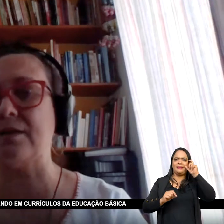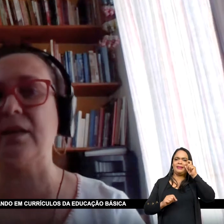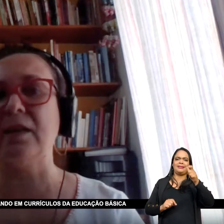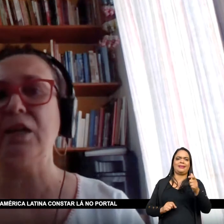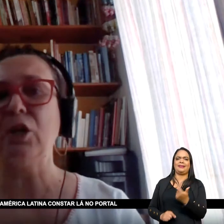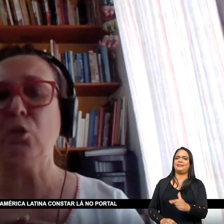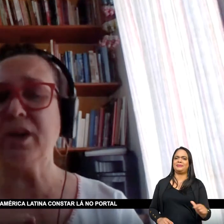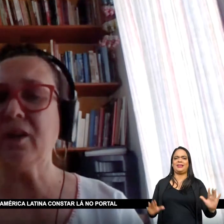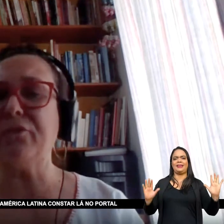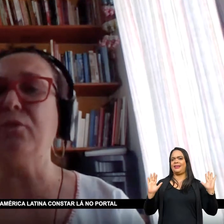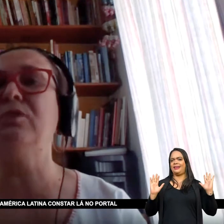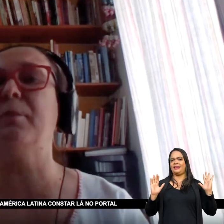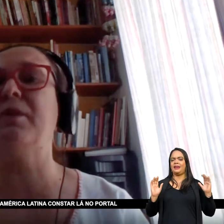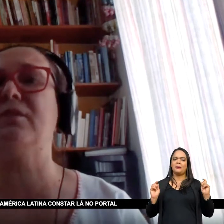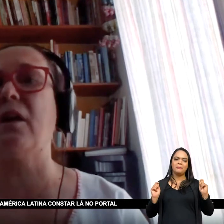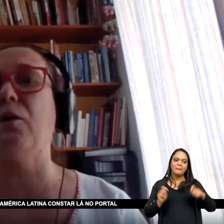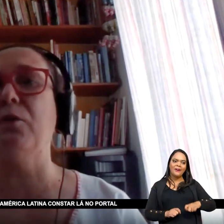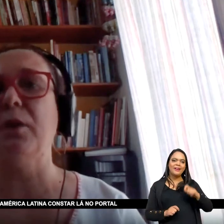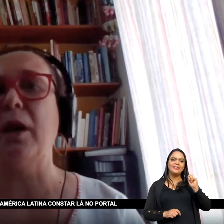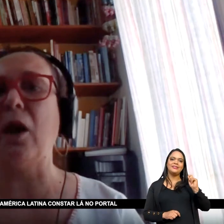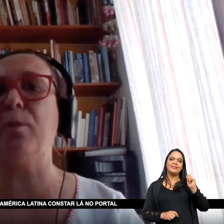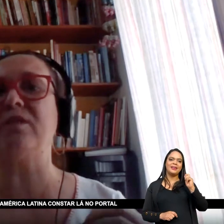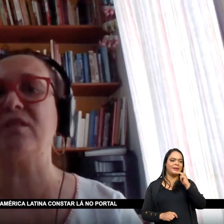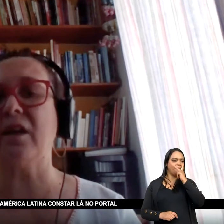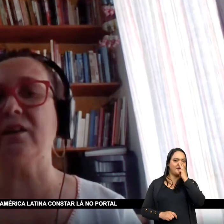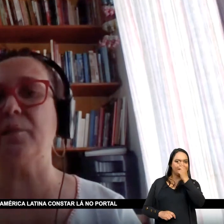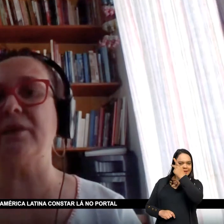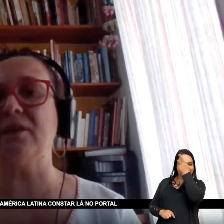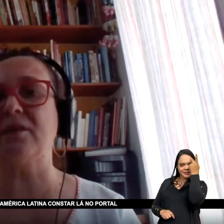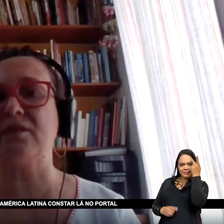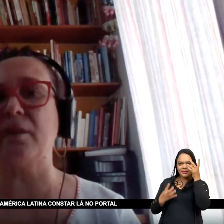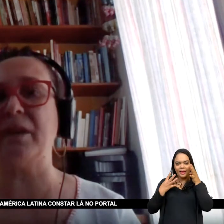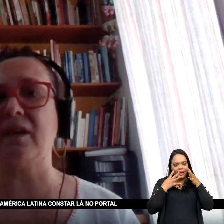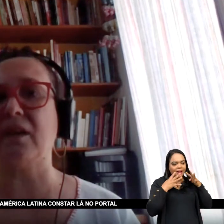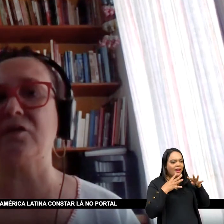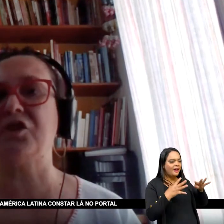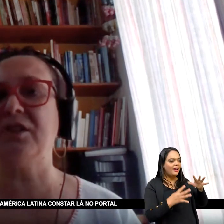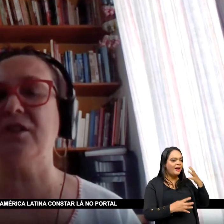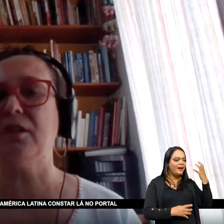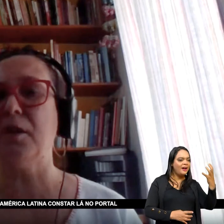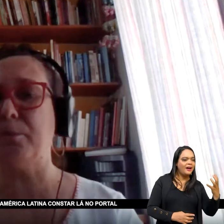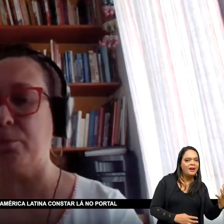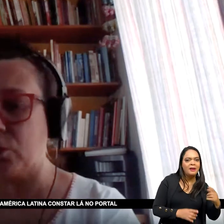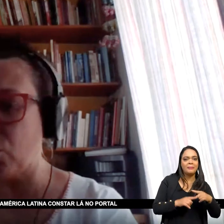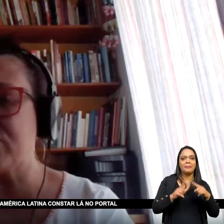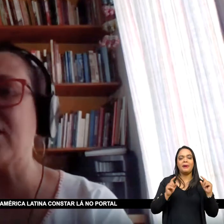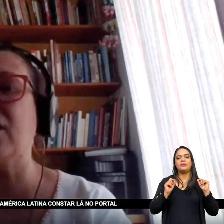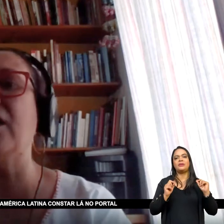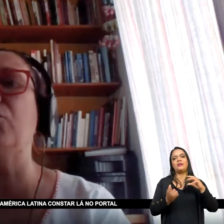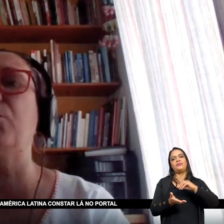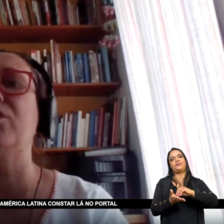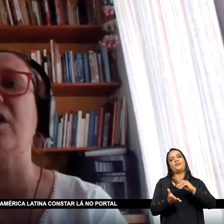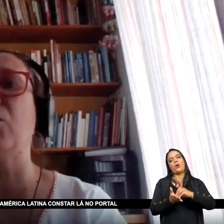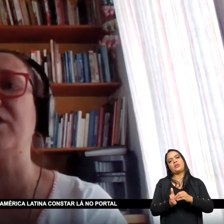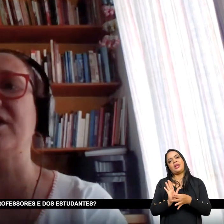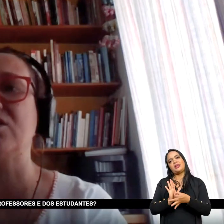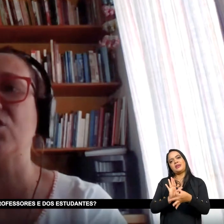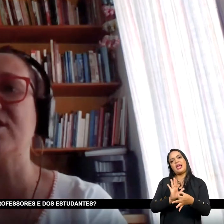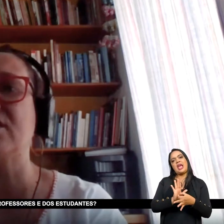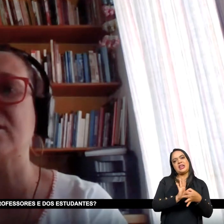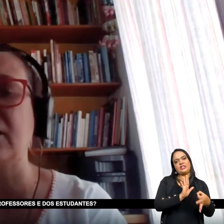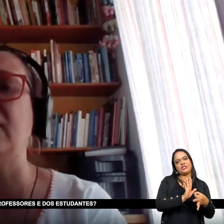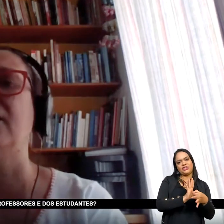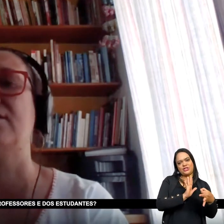básica O que é fundamental ao pensar em dependências da América Latina Vamos estar lá no portal,